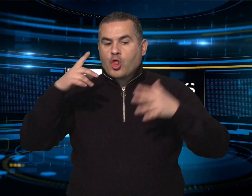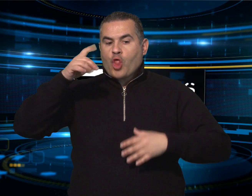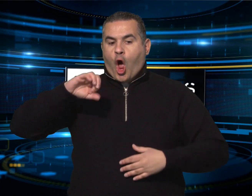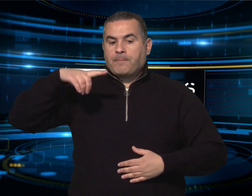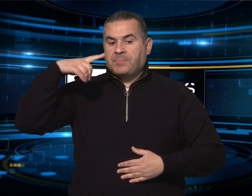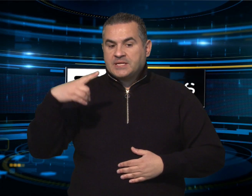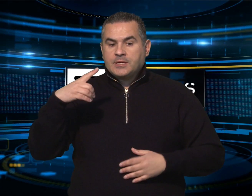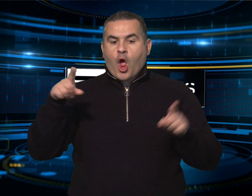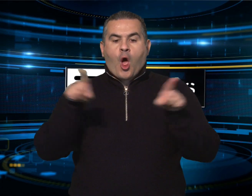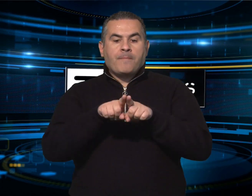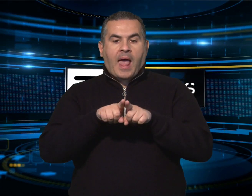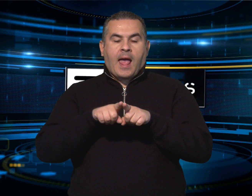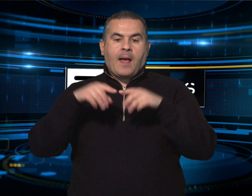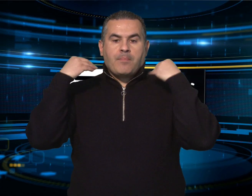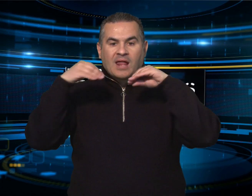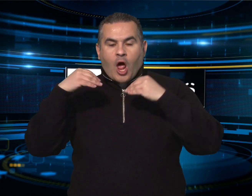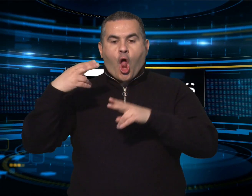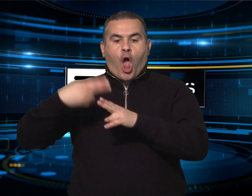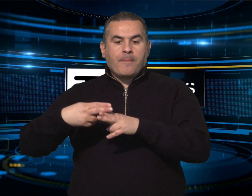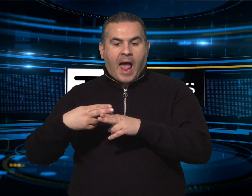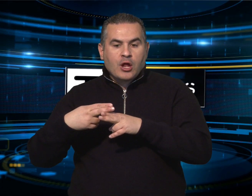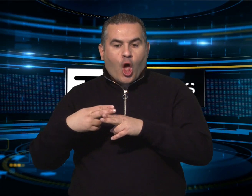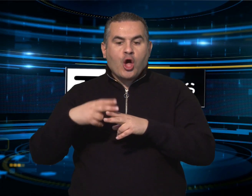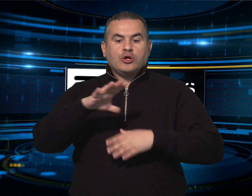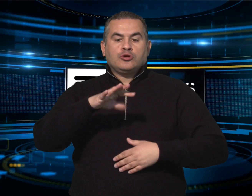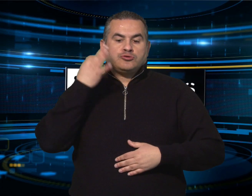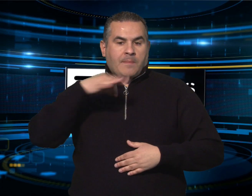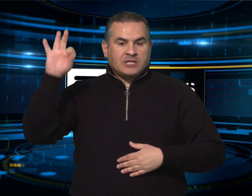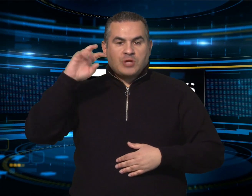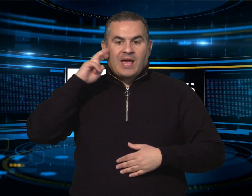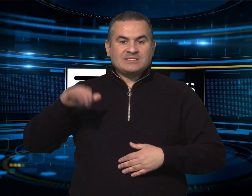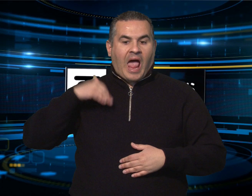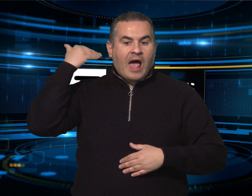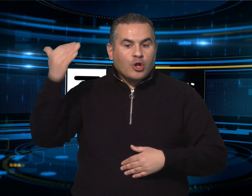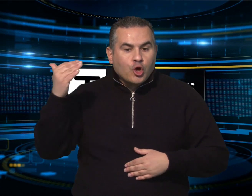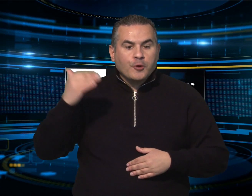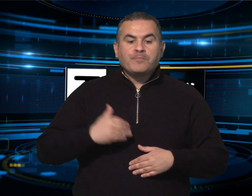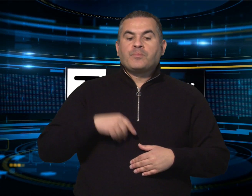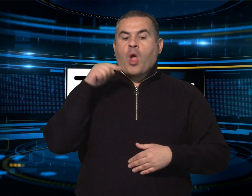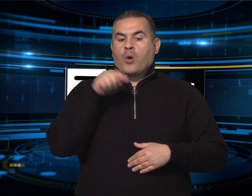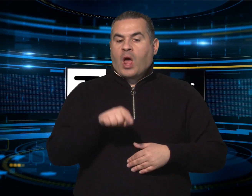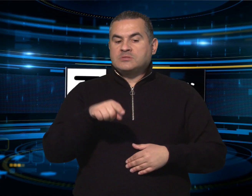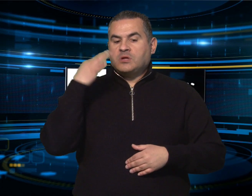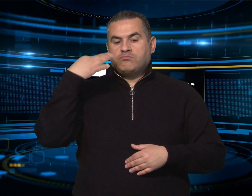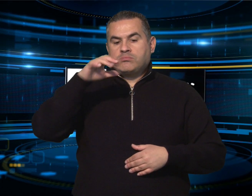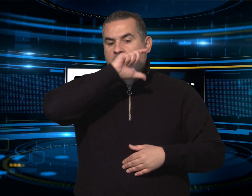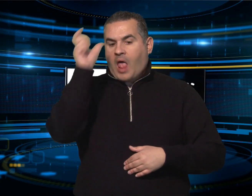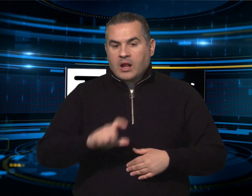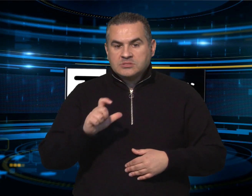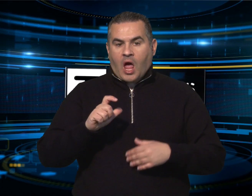2022, secondo i recenti dati resi noti da Assolate. La quota export ha superato le 550.000 tonnellate,